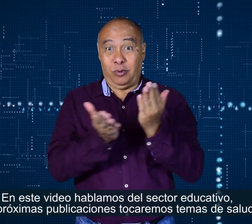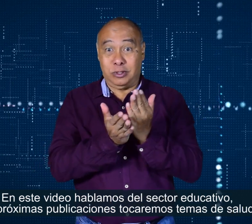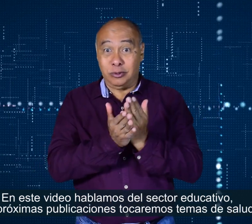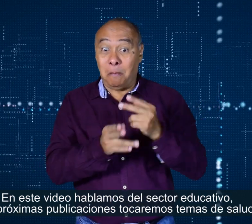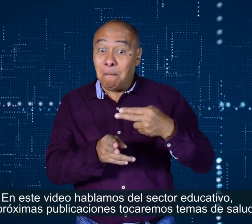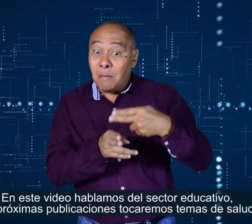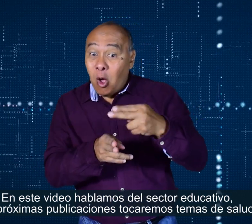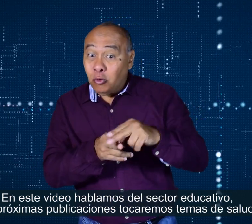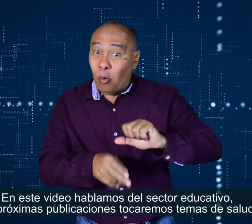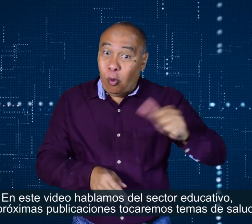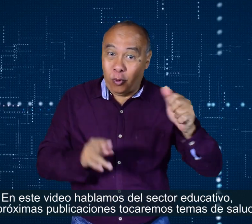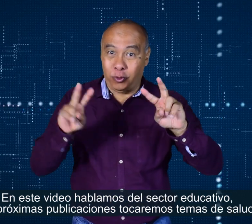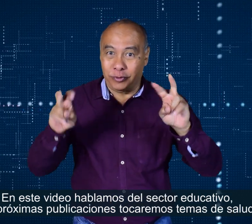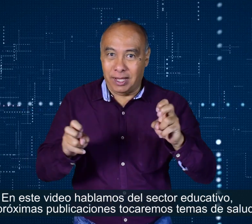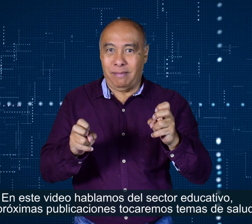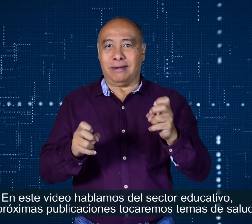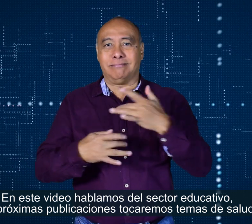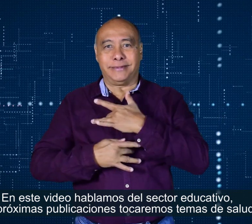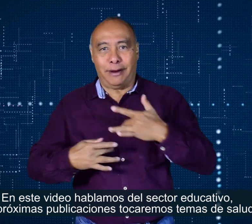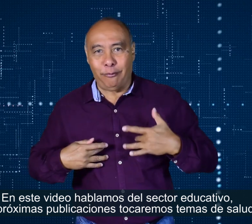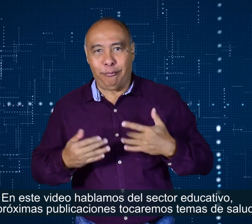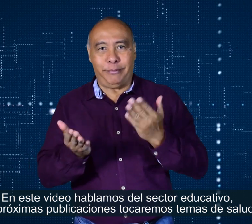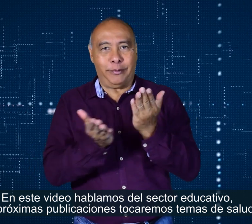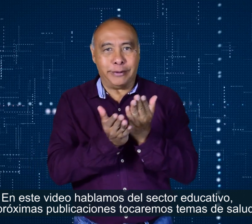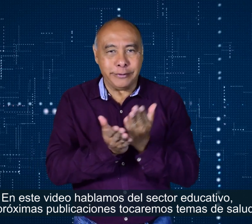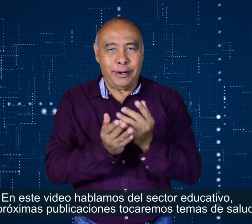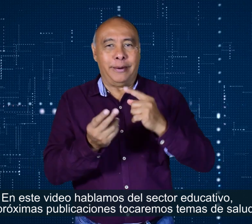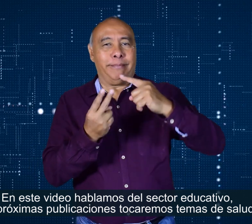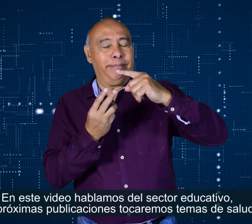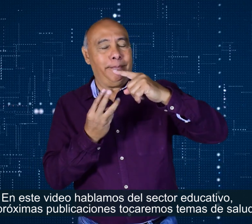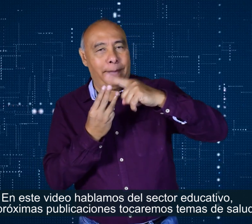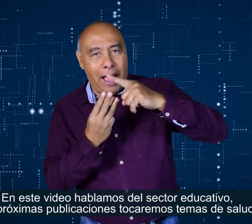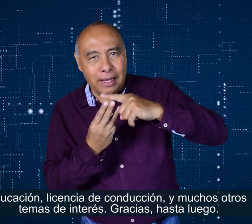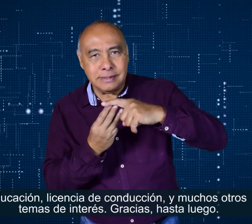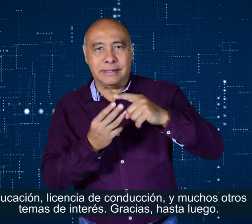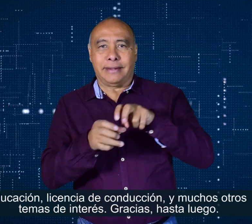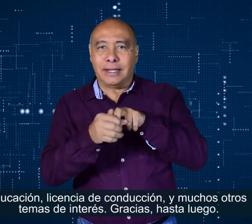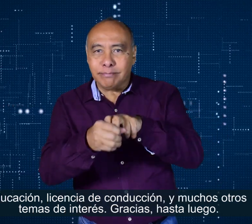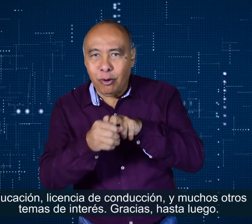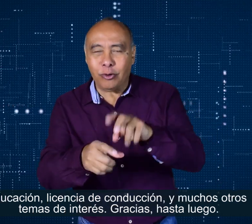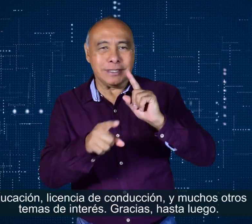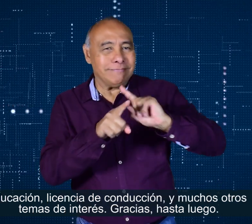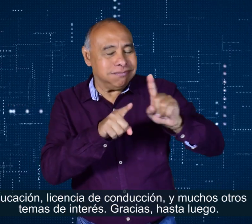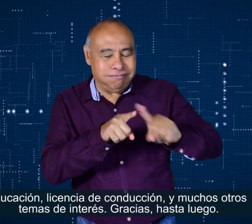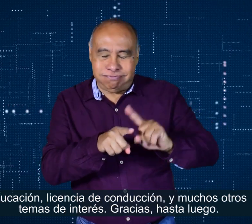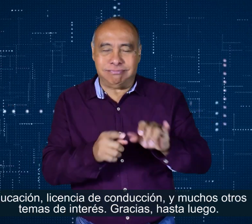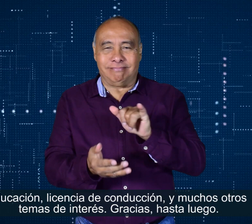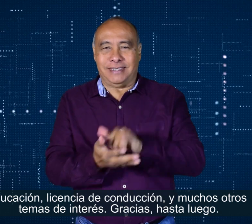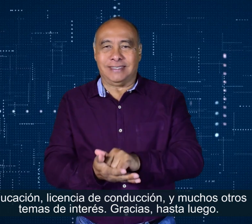En este video hablamos del sector educativo. En próximas publicaciones tocaremos temas de salud, educación, la licencia de conducción y